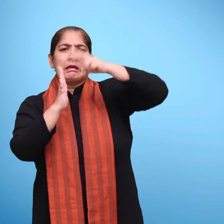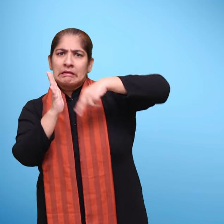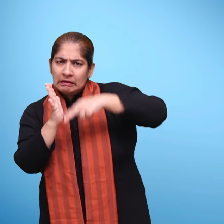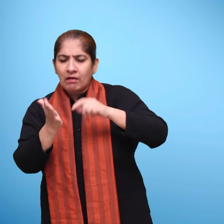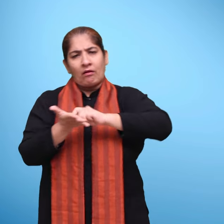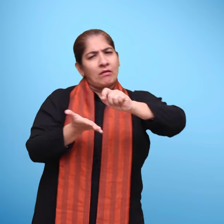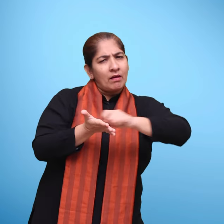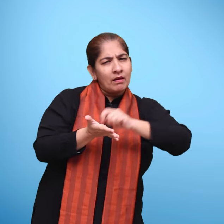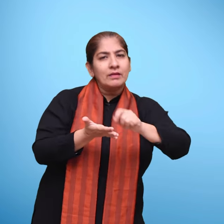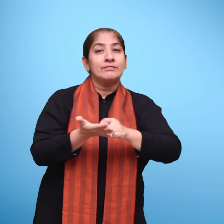लिखना